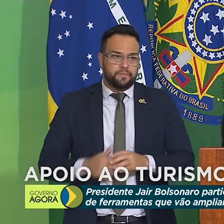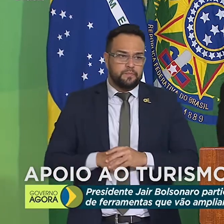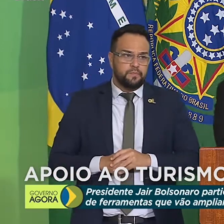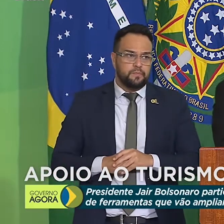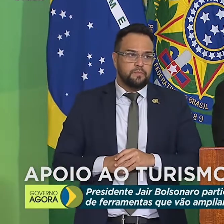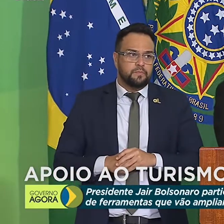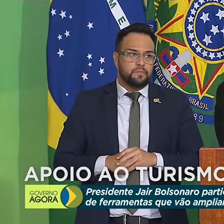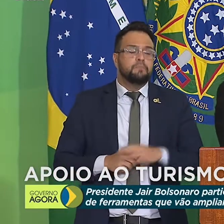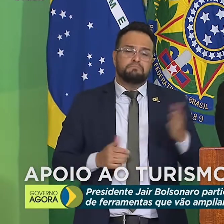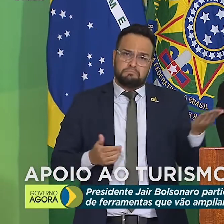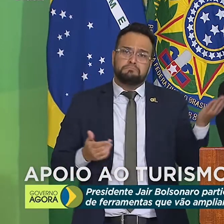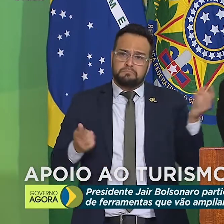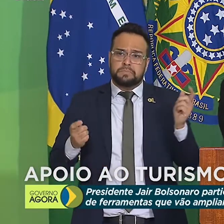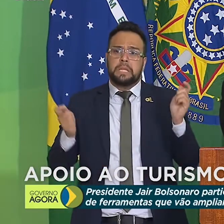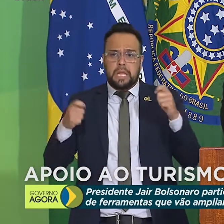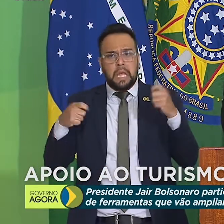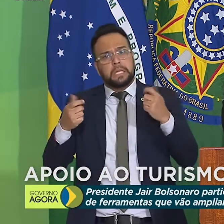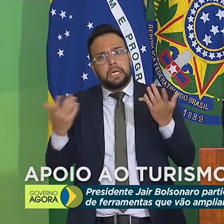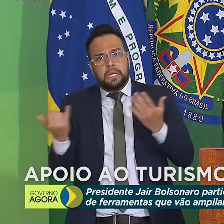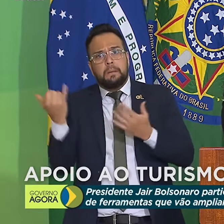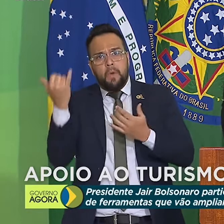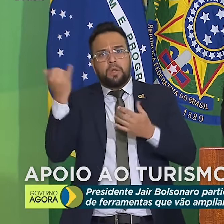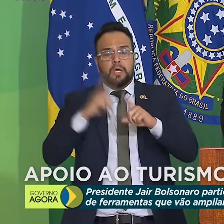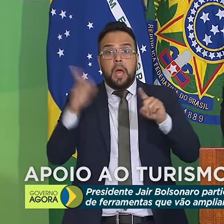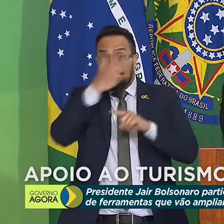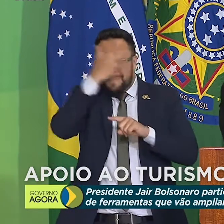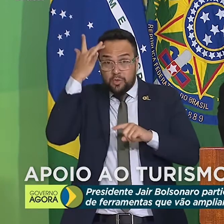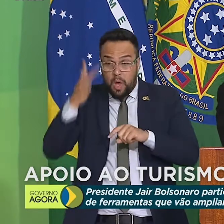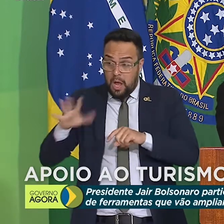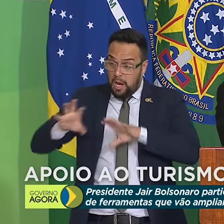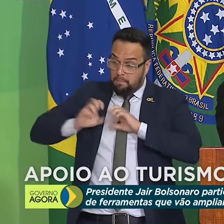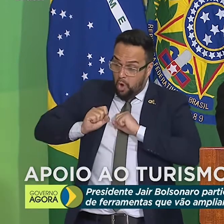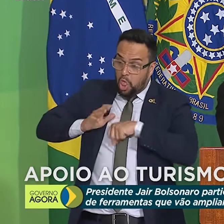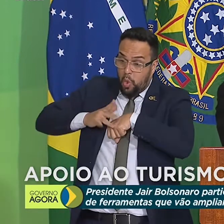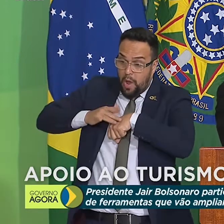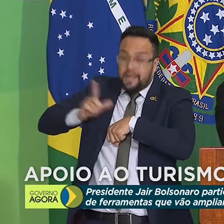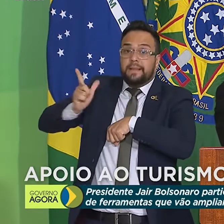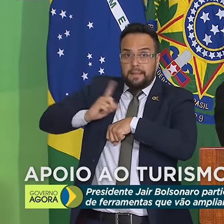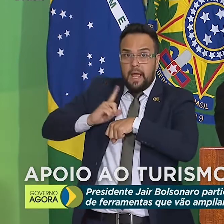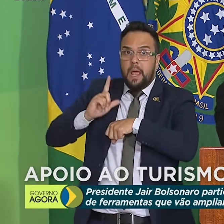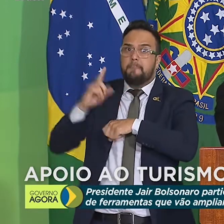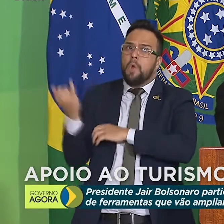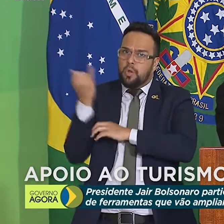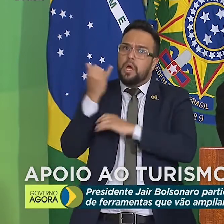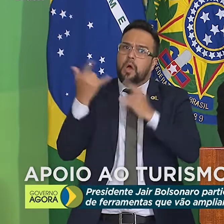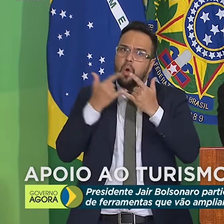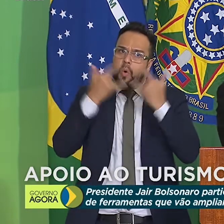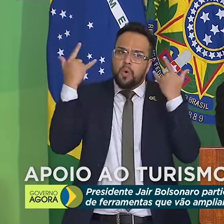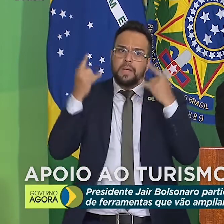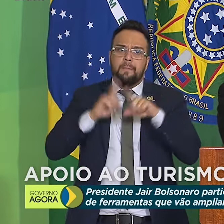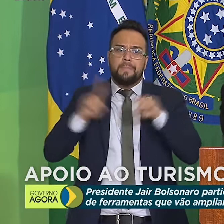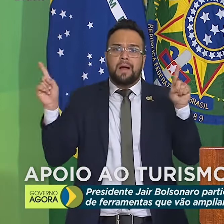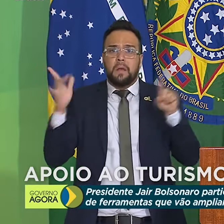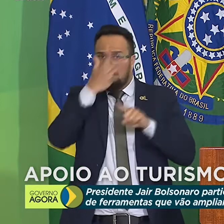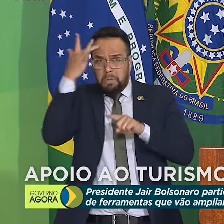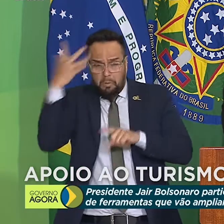tem a sua utilidade para quem está infectado. Se bem que para nós, o nosso protocolo, para quem está infectado, esse sim fica em